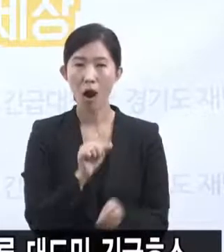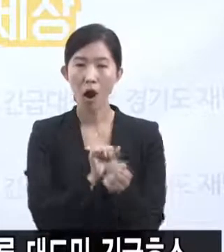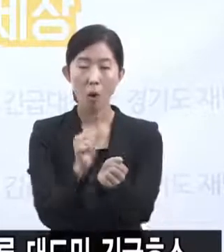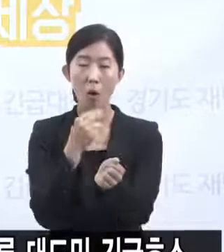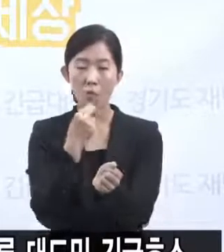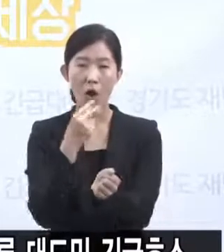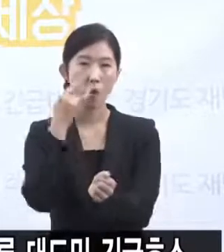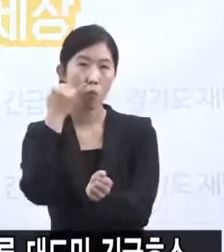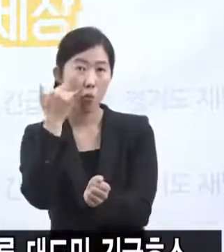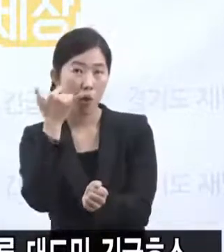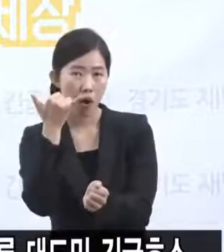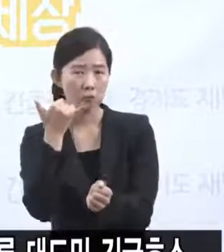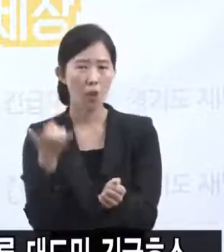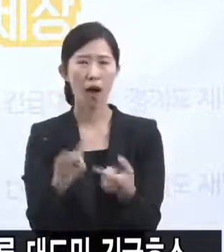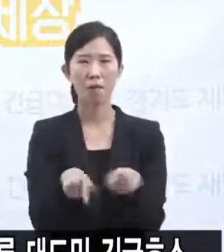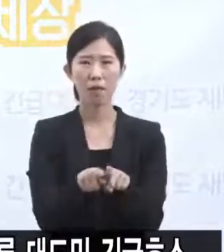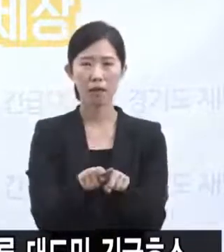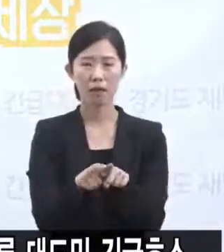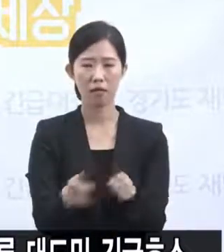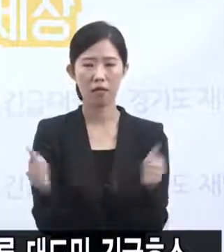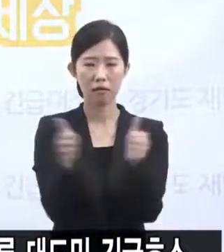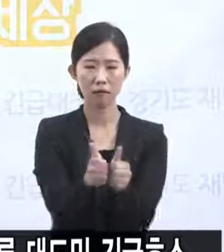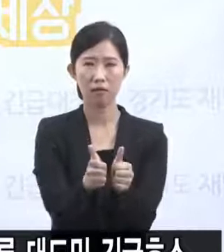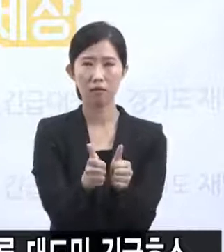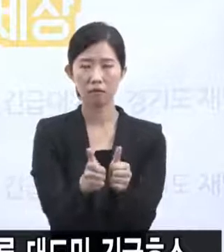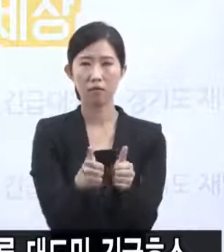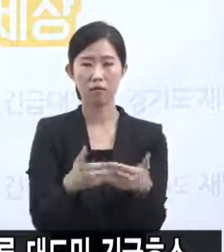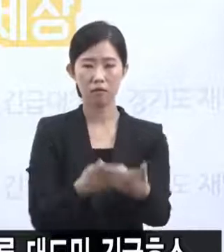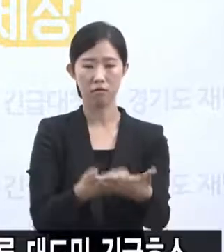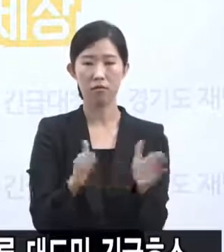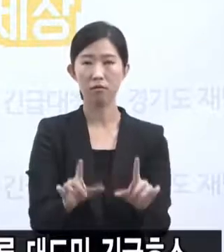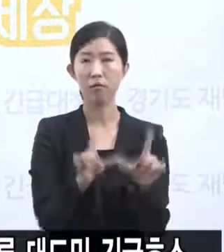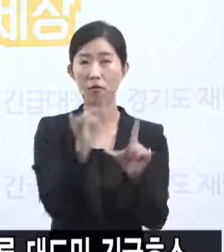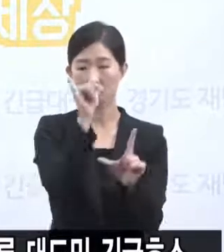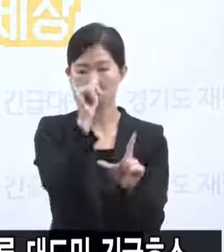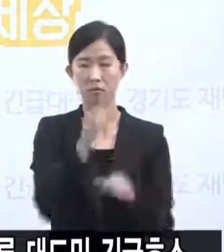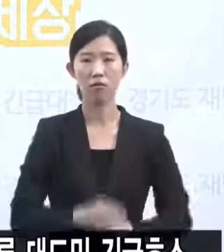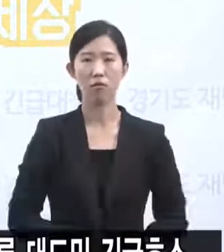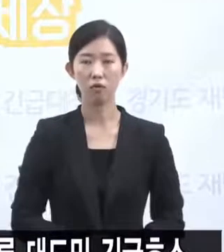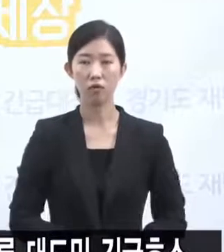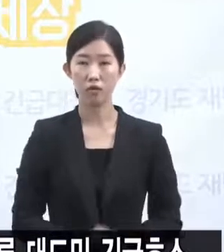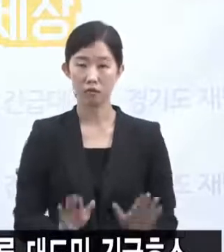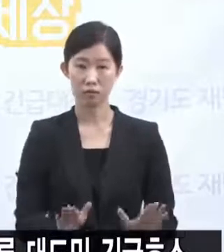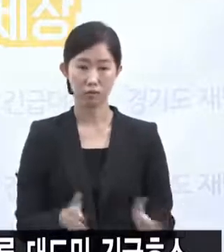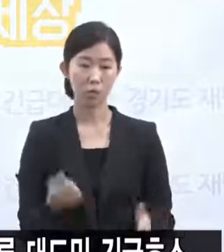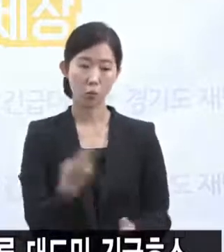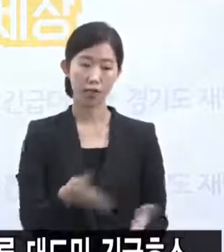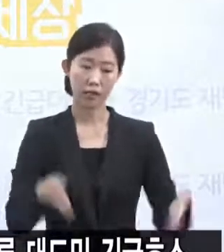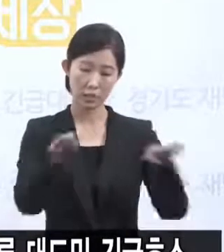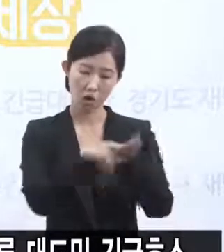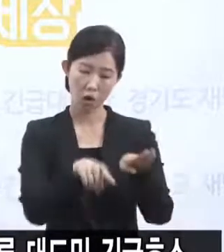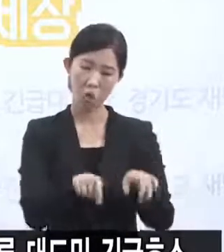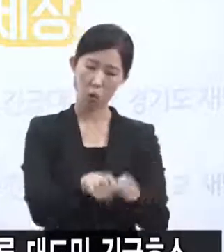보호자로 입실하는 경우 등등도 있습니다. 또 시설 자체 확보되어 있지만 시설 자체의 어떤 고장 수리 같은 것들도